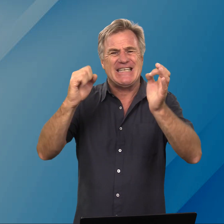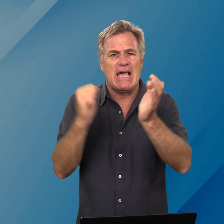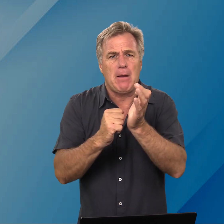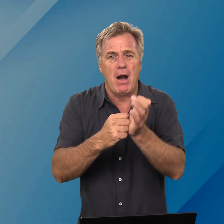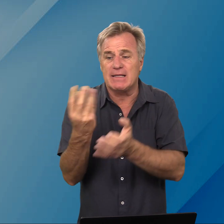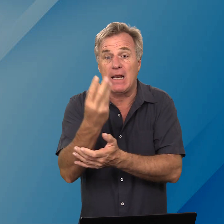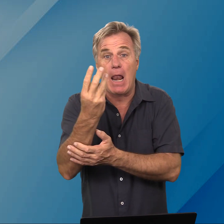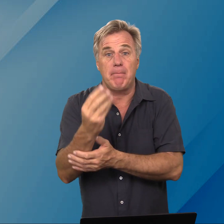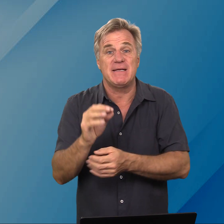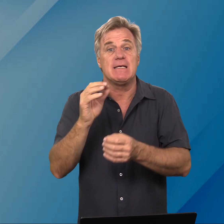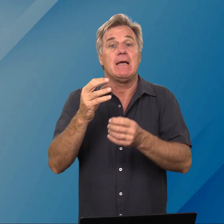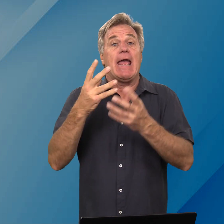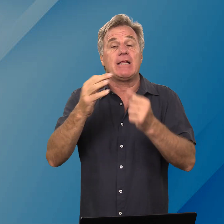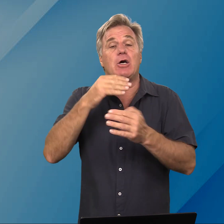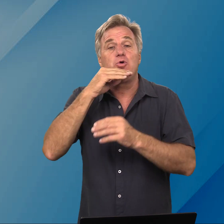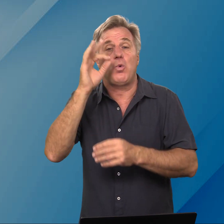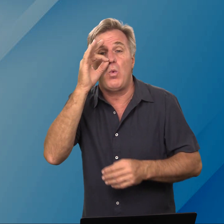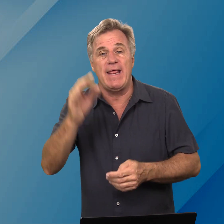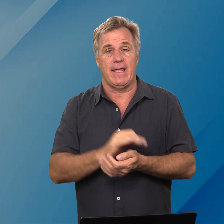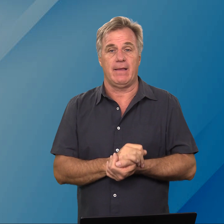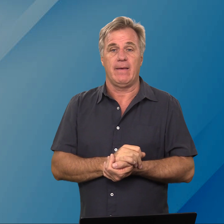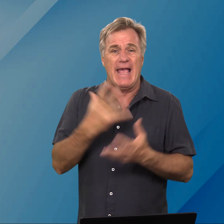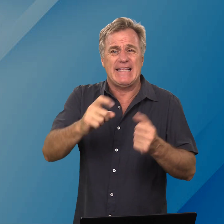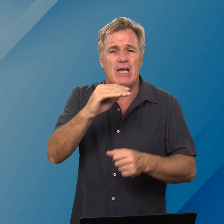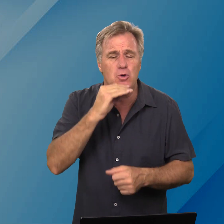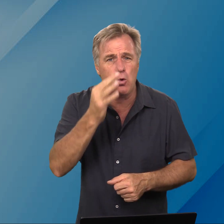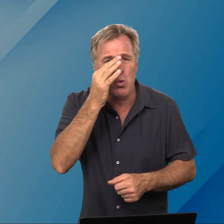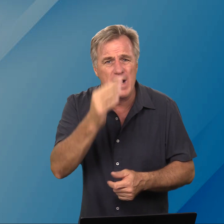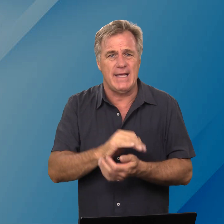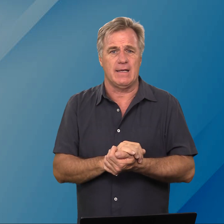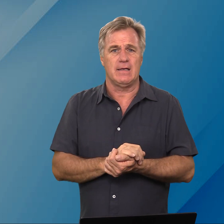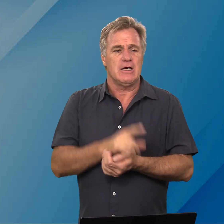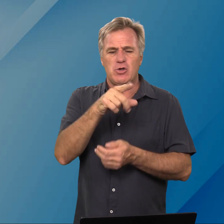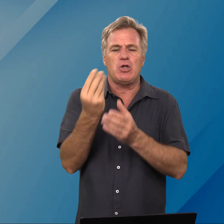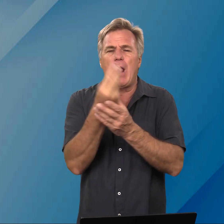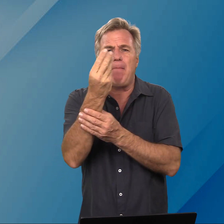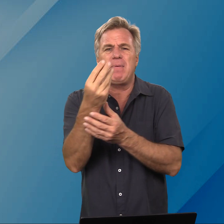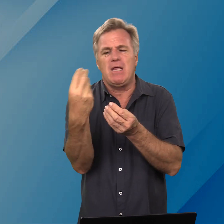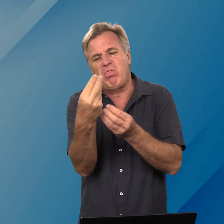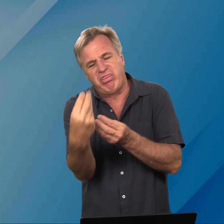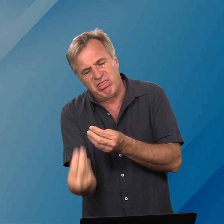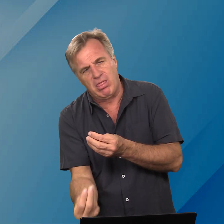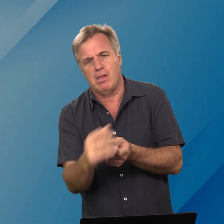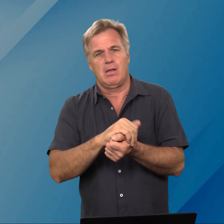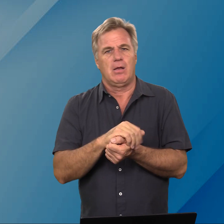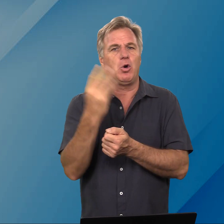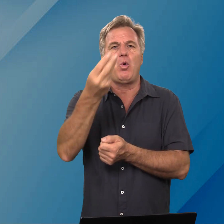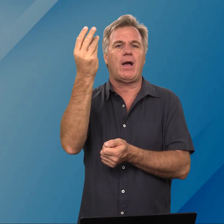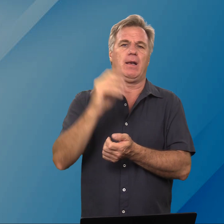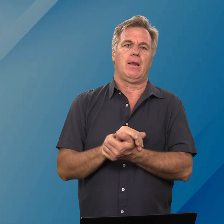seker gemaakt het hulle lampies het genoeg olie het jy genoeg olie so dat jou lampie nie rook nie